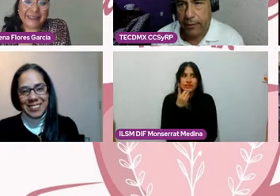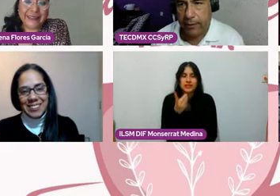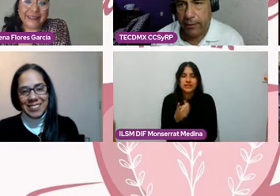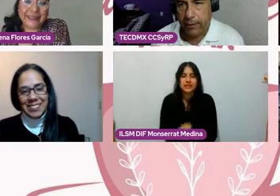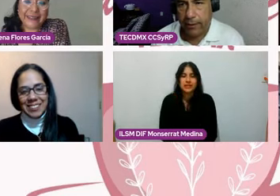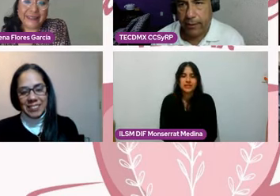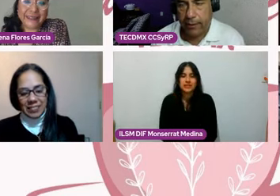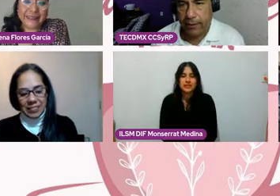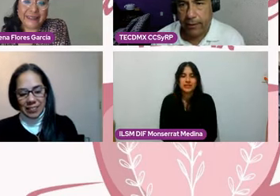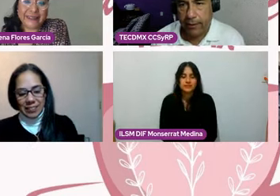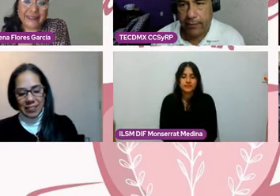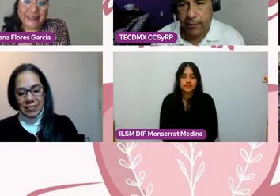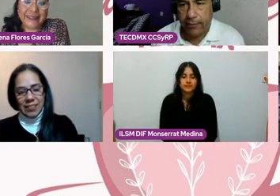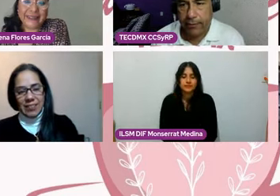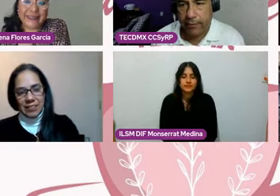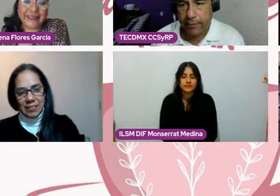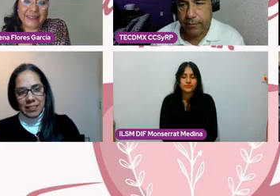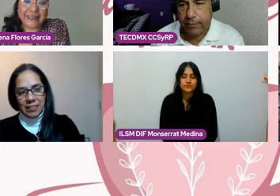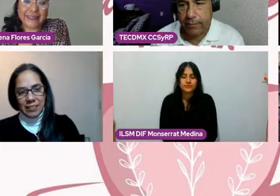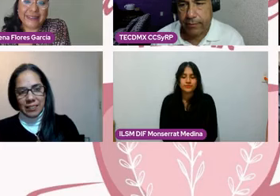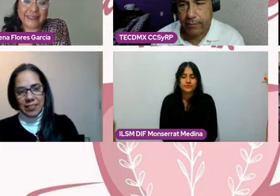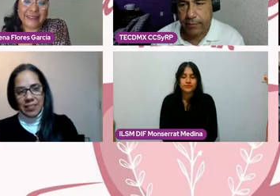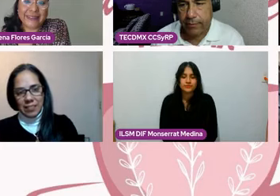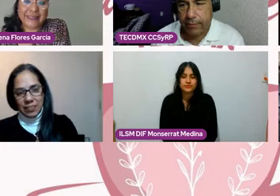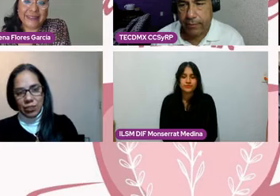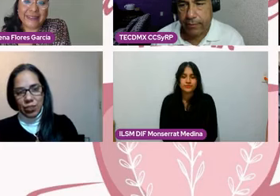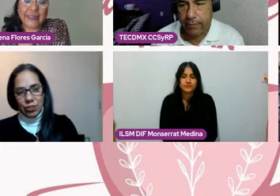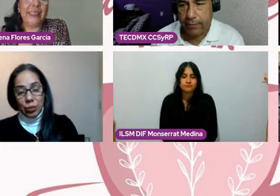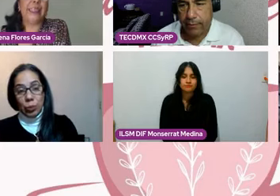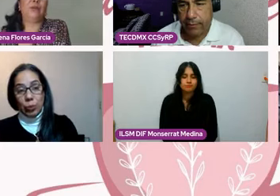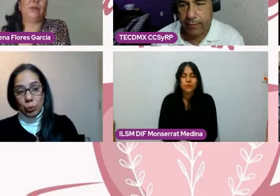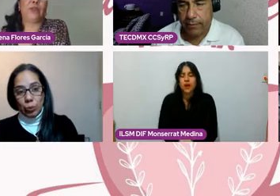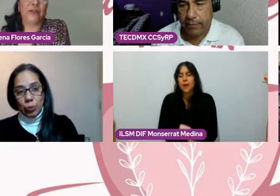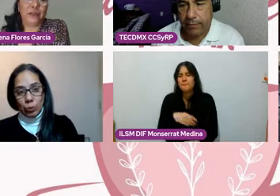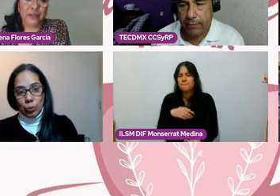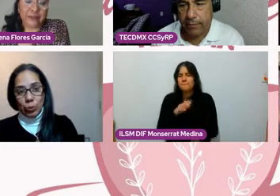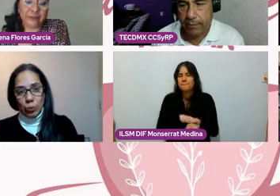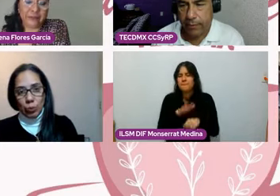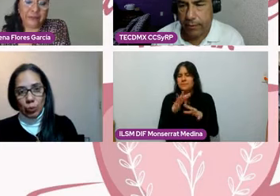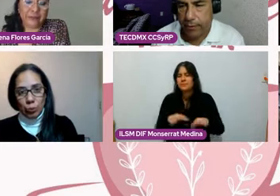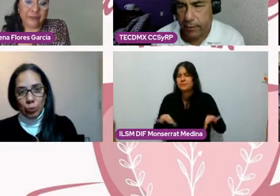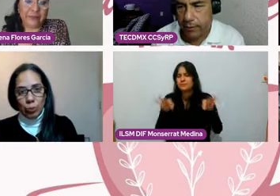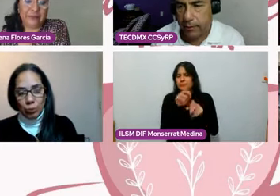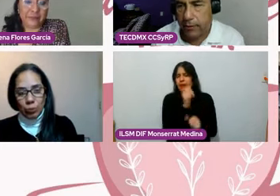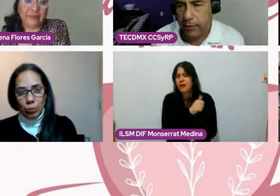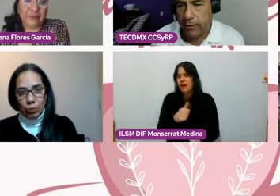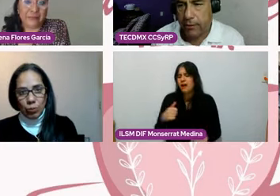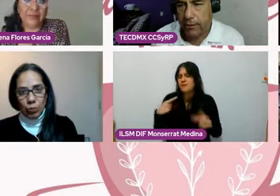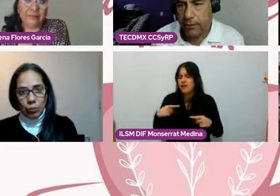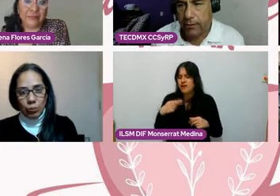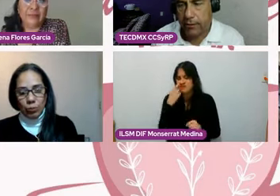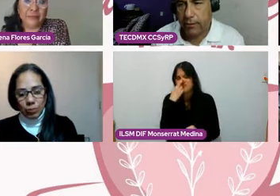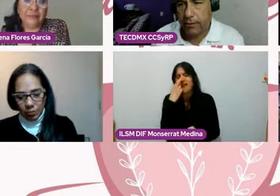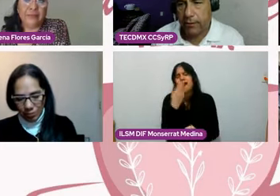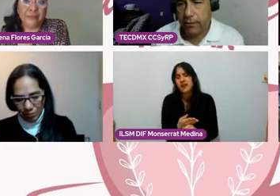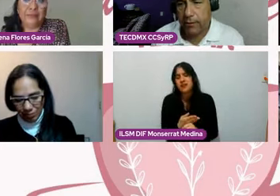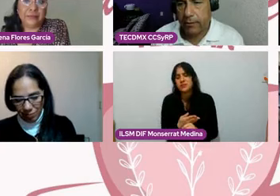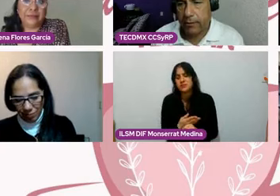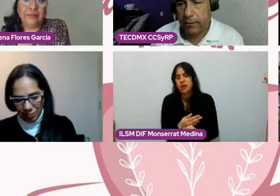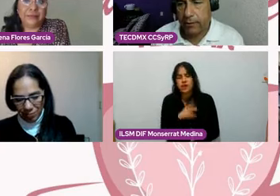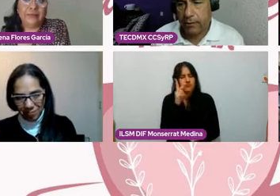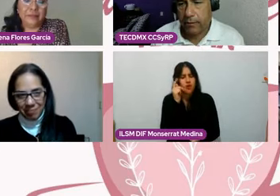hay nada más redituable en este mundo que hacerse cargo de uno en el aspecto que sea y para eso